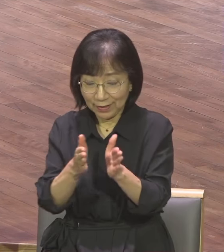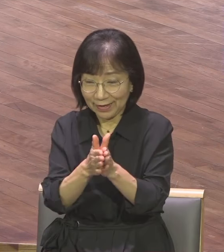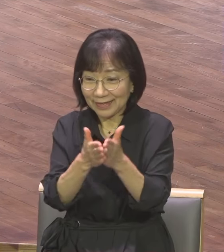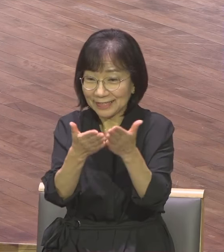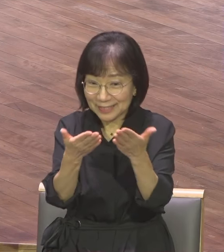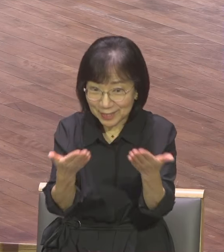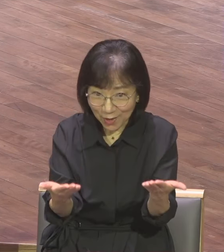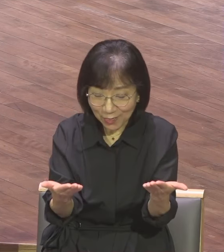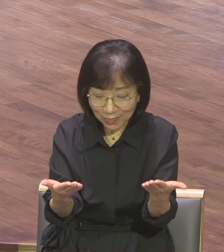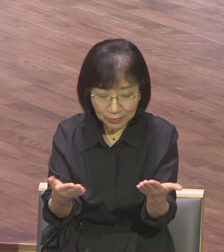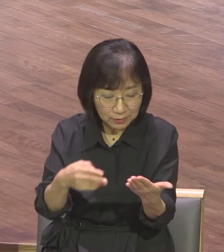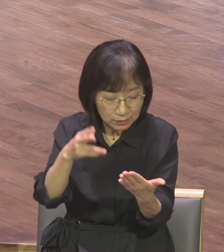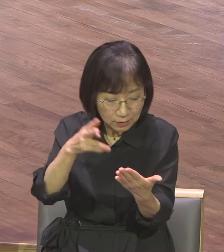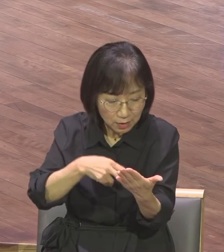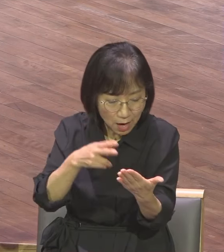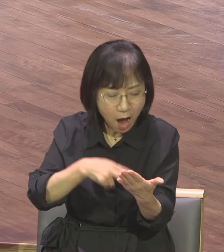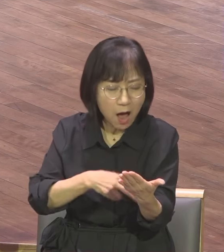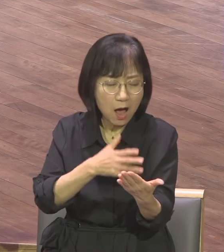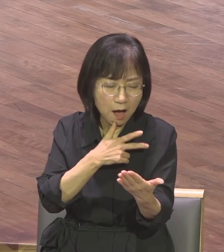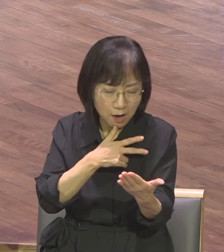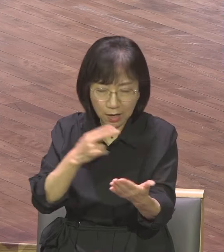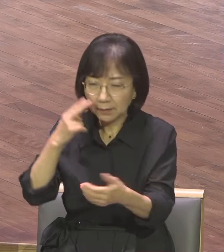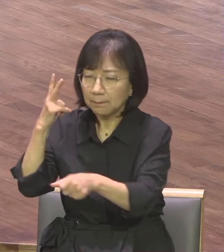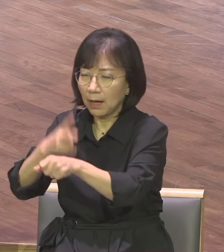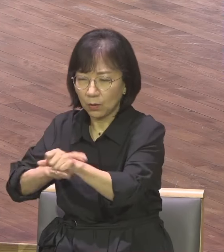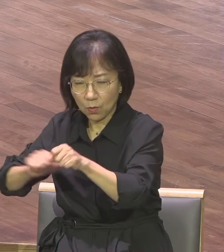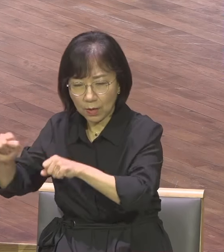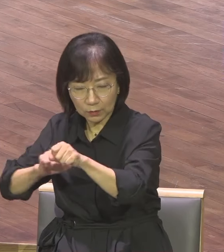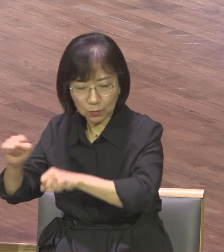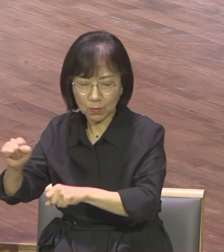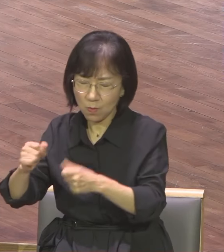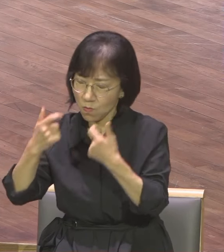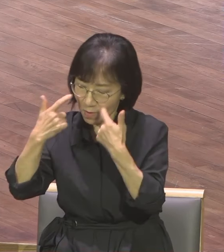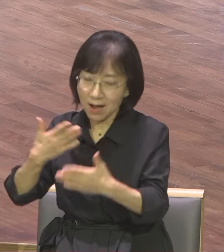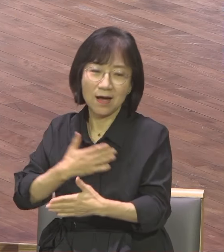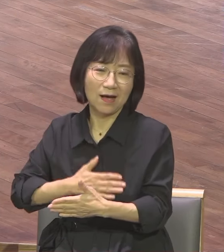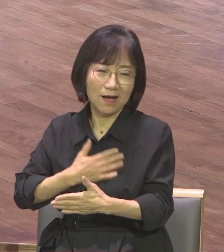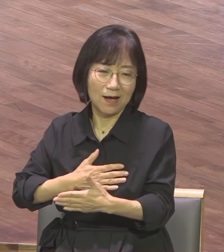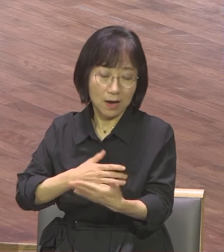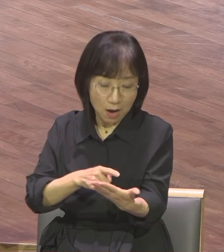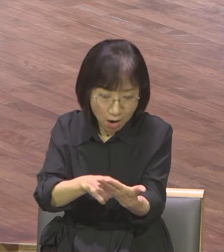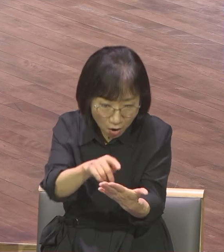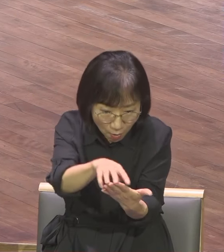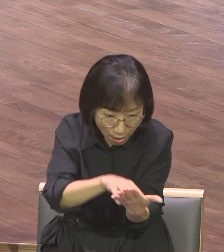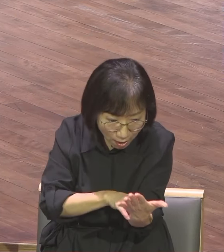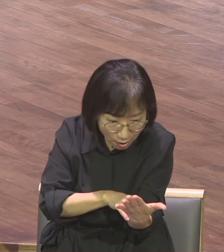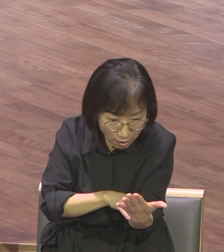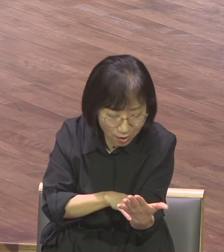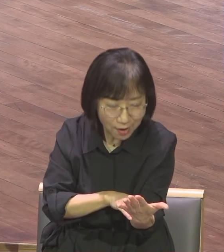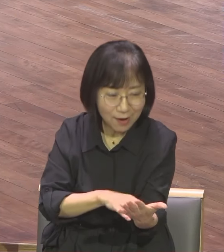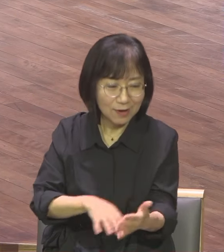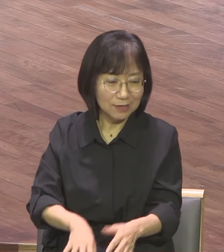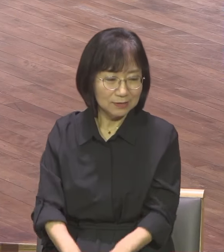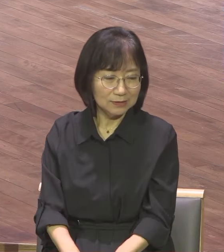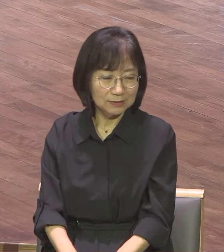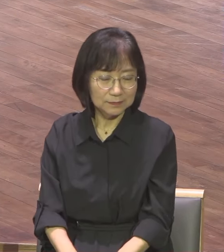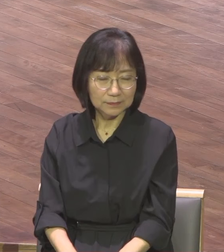이 책을 보면 내용이 다 있어요 바울의 핵심 사역은 10년입니다 1차 세계 성교를